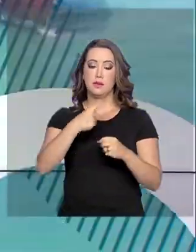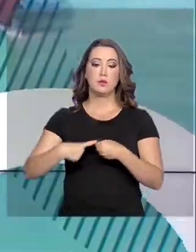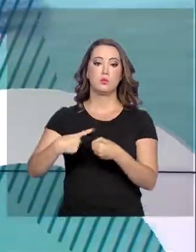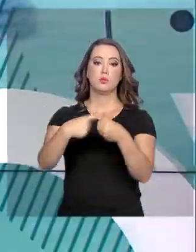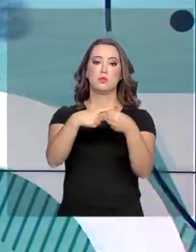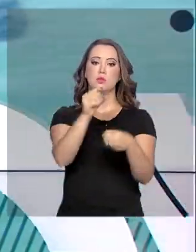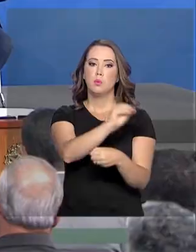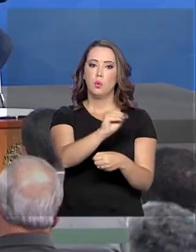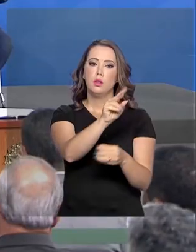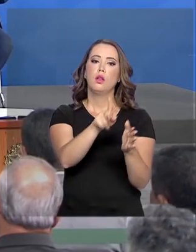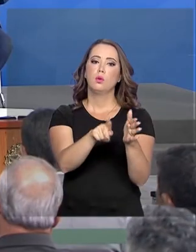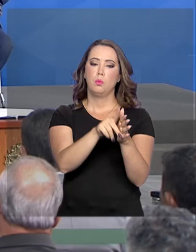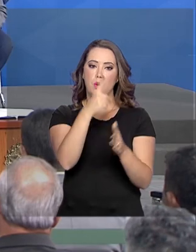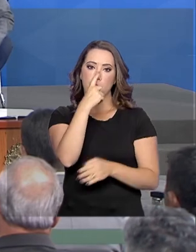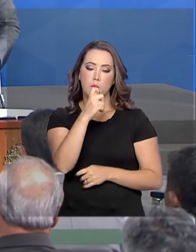lixo.